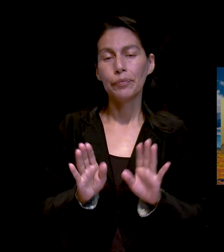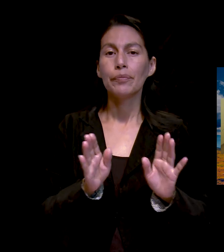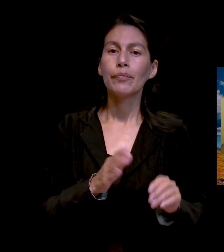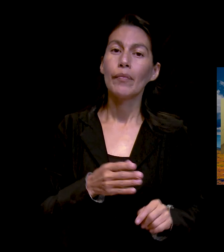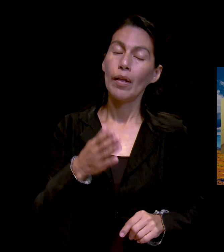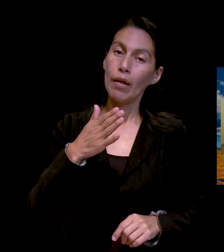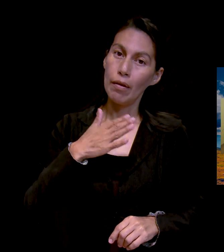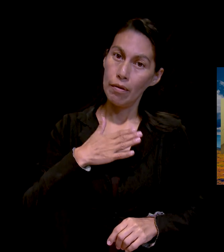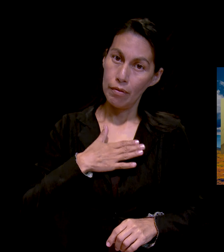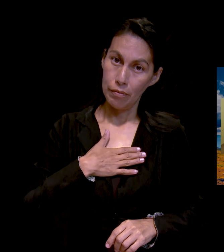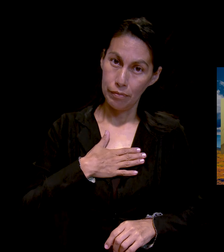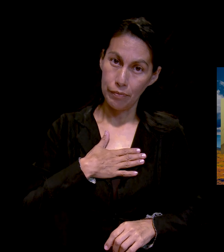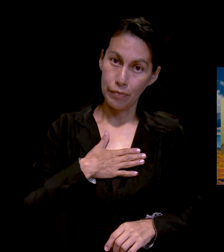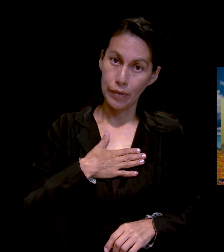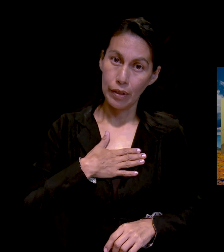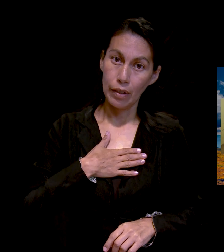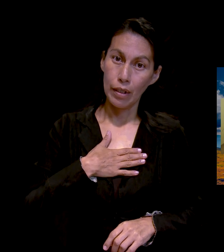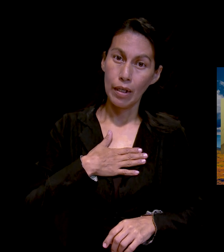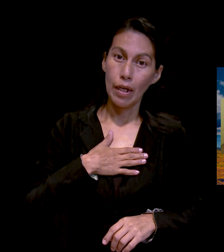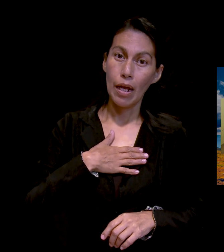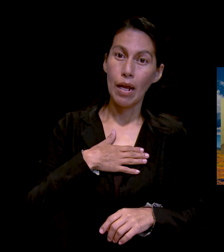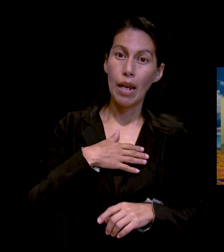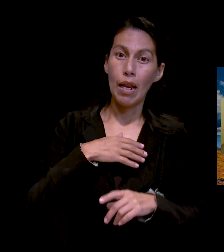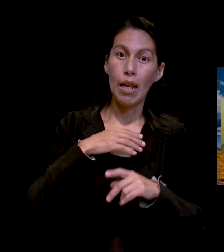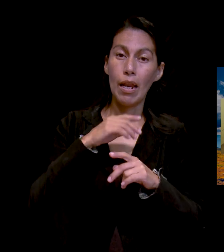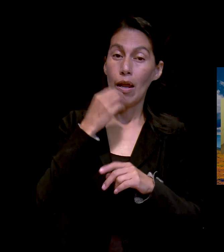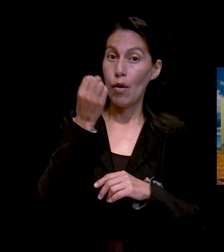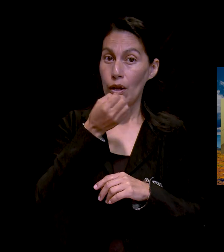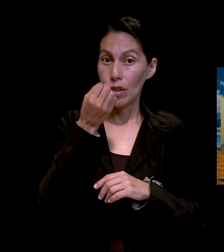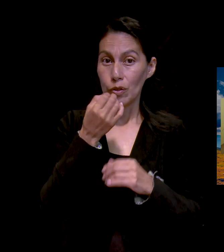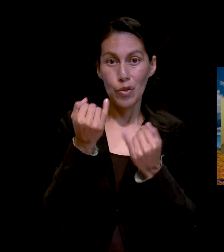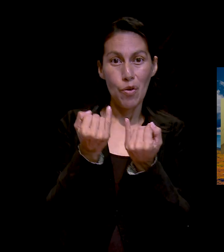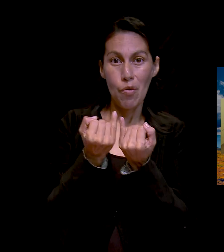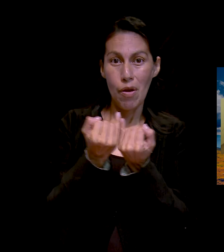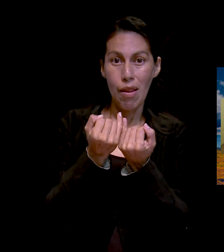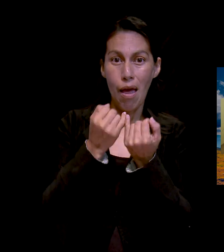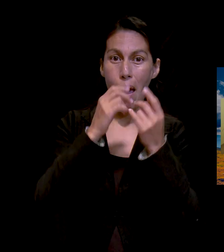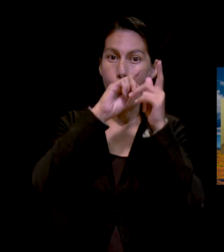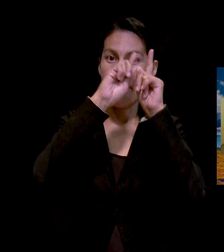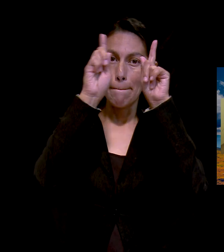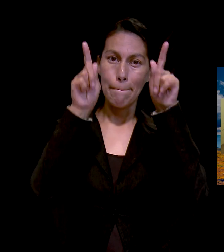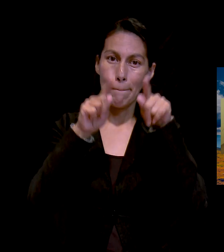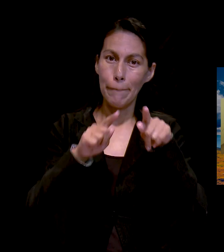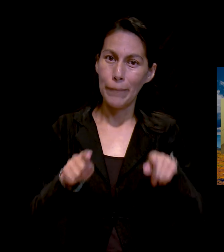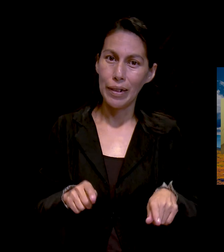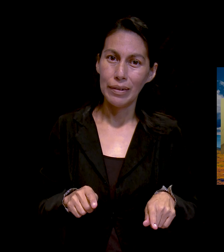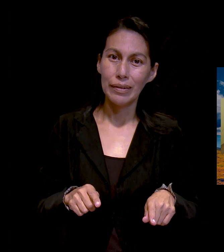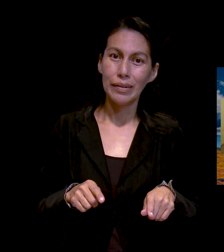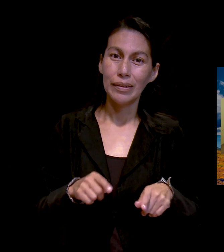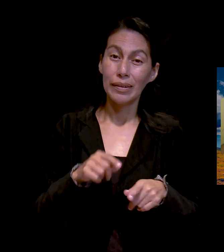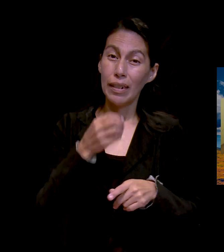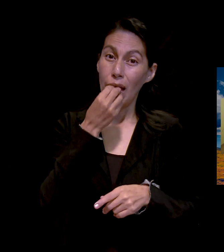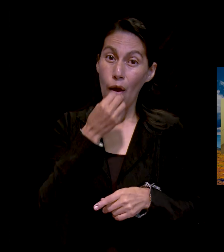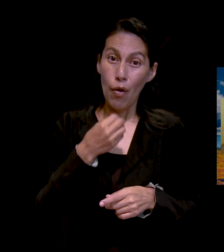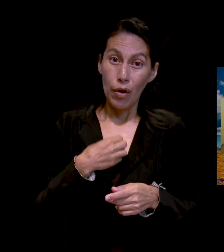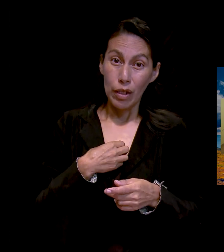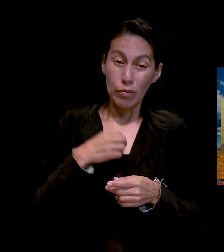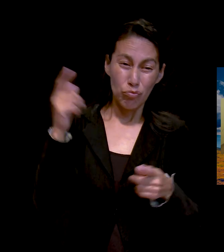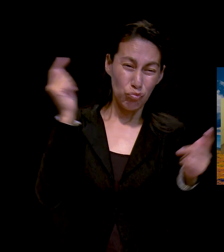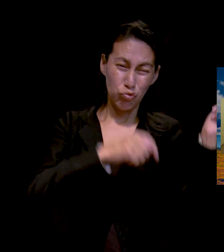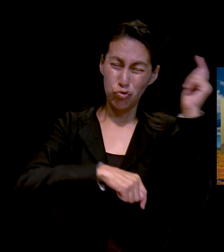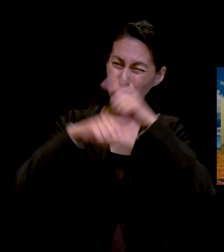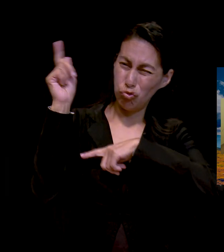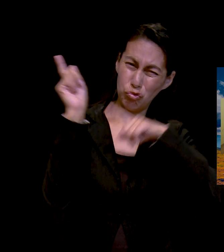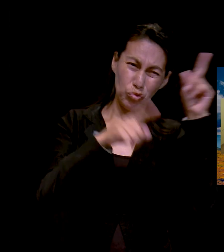personal, es la paz en medio de la tormenta. Se puede escuchar así como una frase que tú